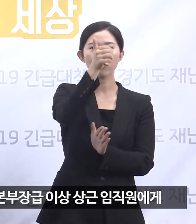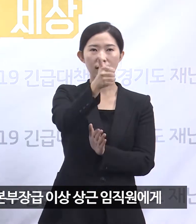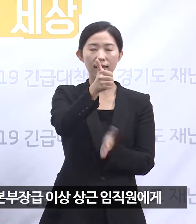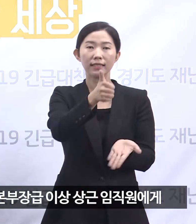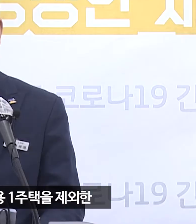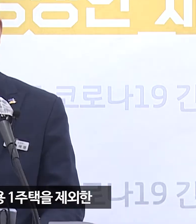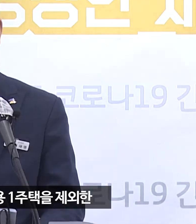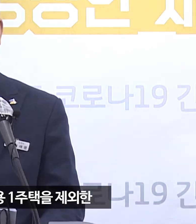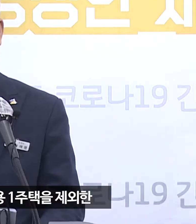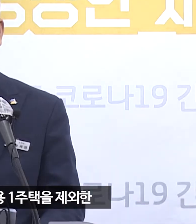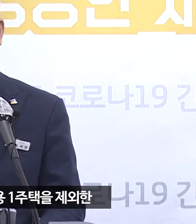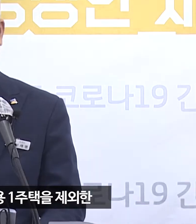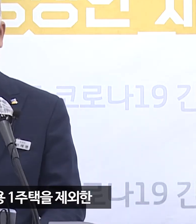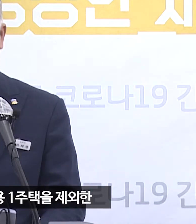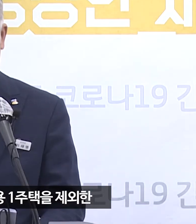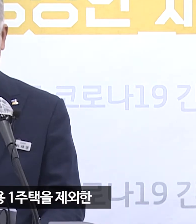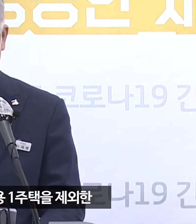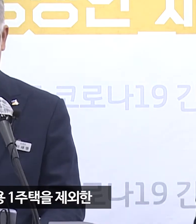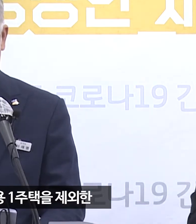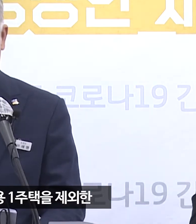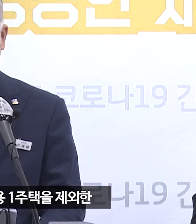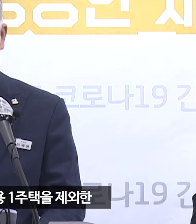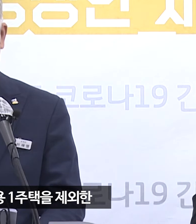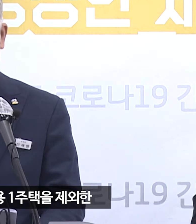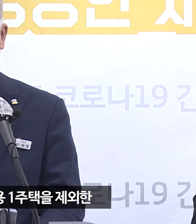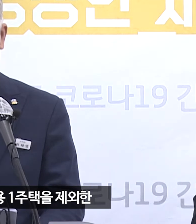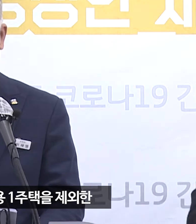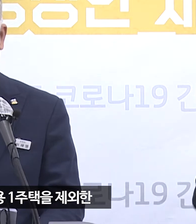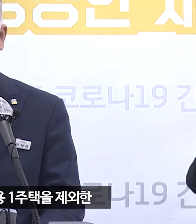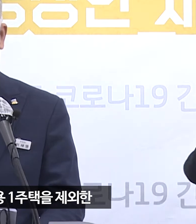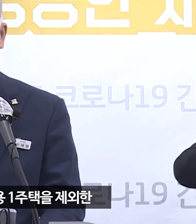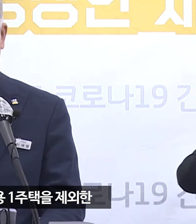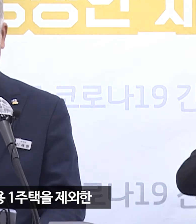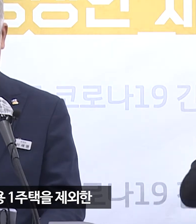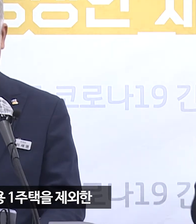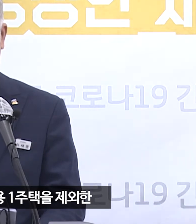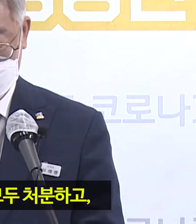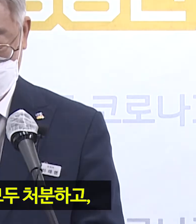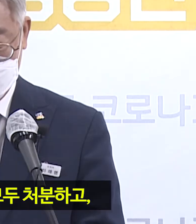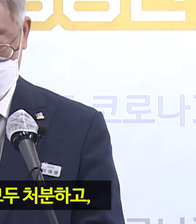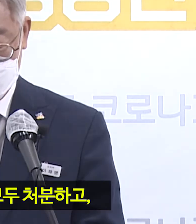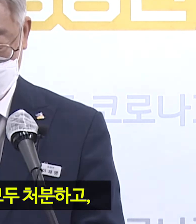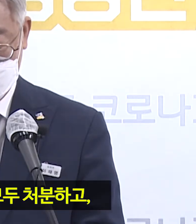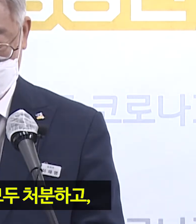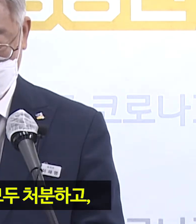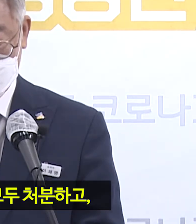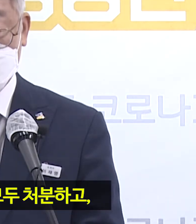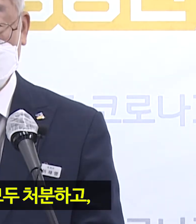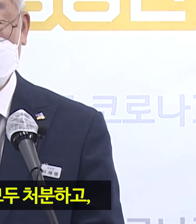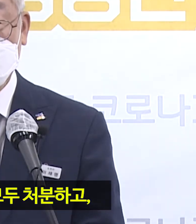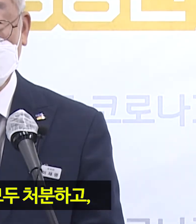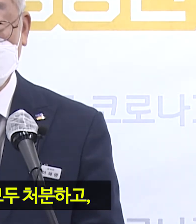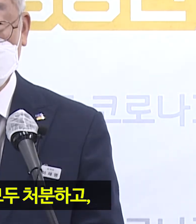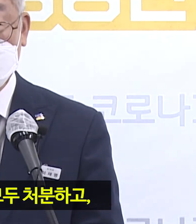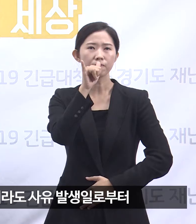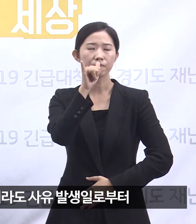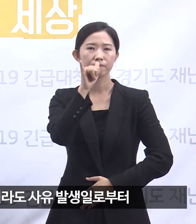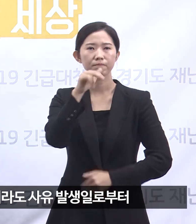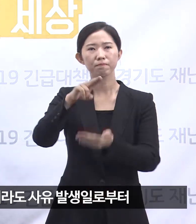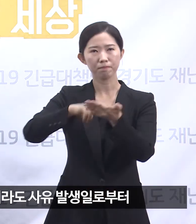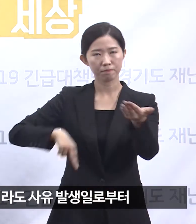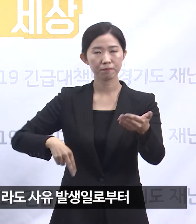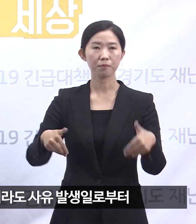임직원에게 금년 연말을 시한으로 거주용 1주택을 제외한 나머지 주택을 모두 처분하고